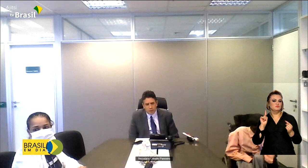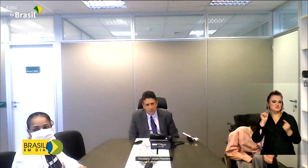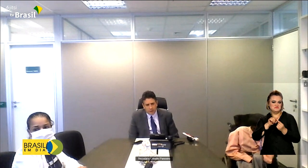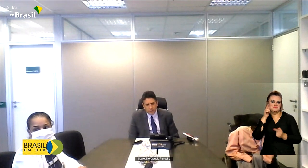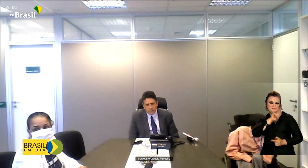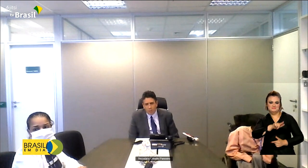verdadeiro papel.